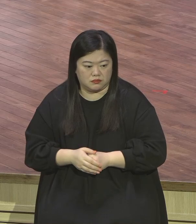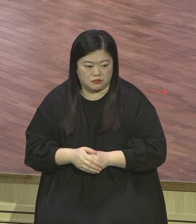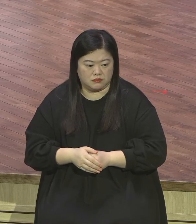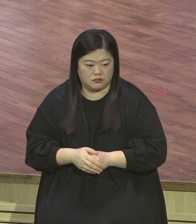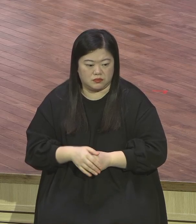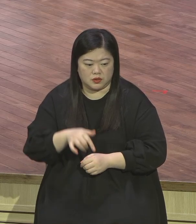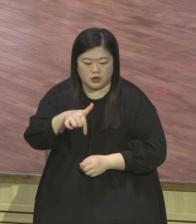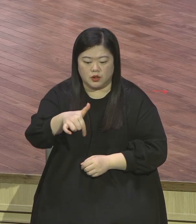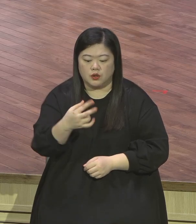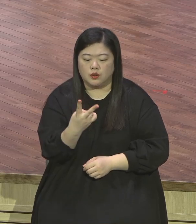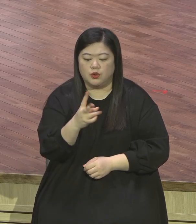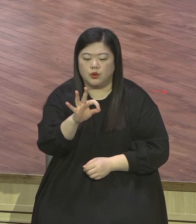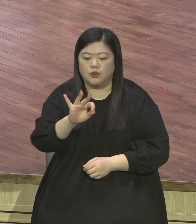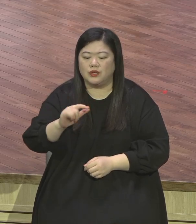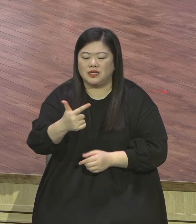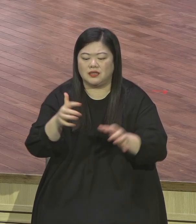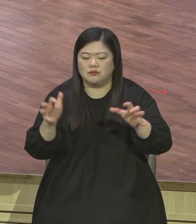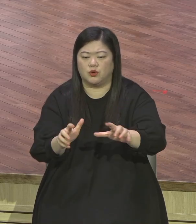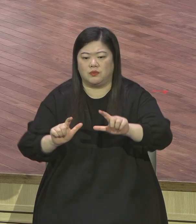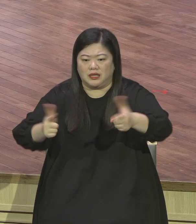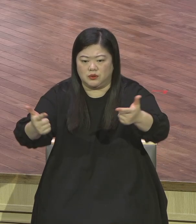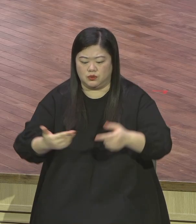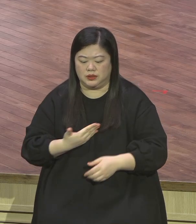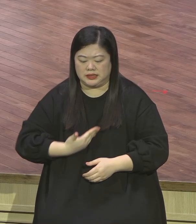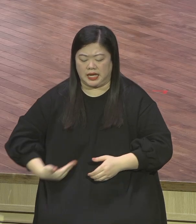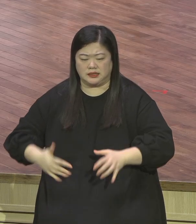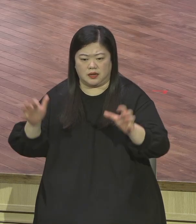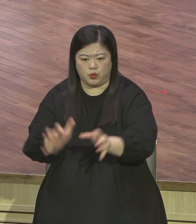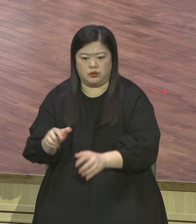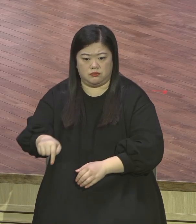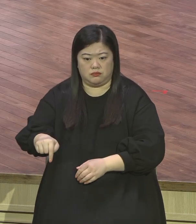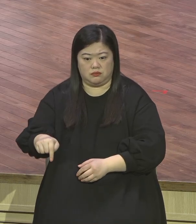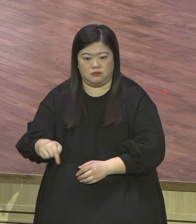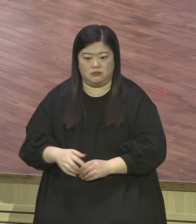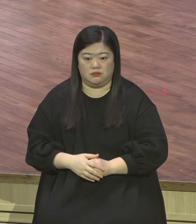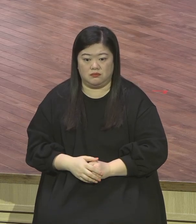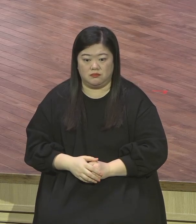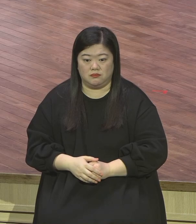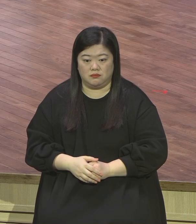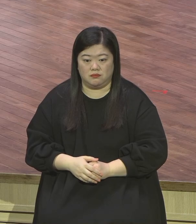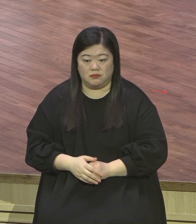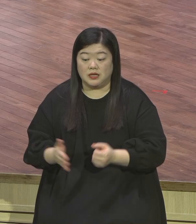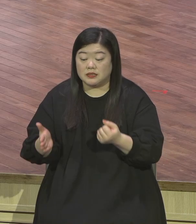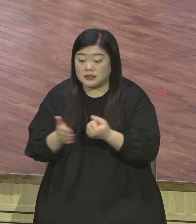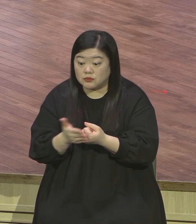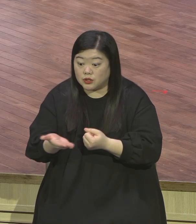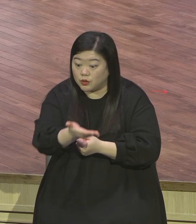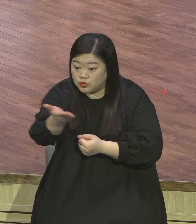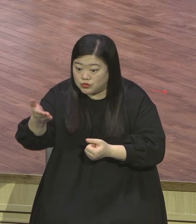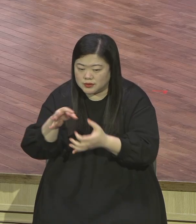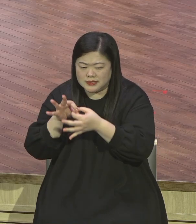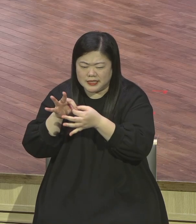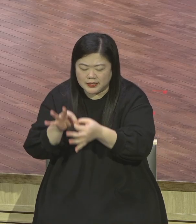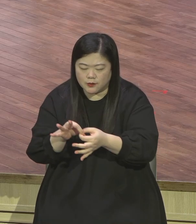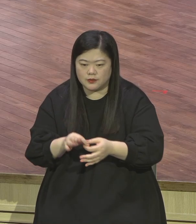237 나라 복음화를 이루는 그 순간까지 우리는 현장의 빈 곳을